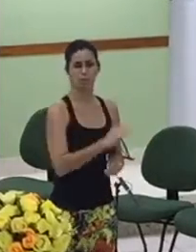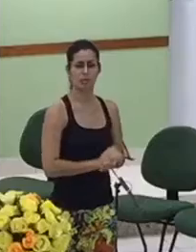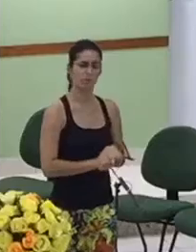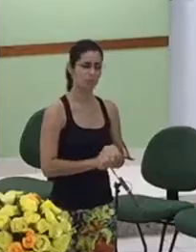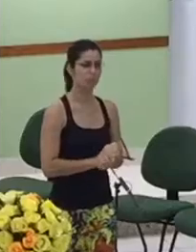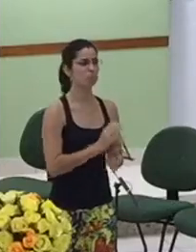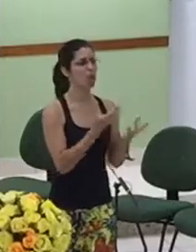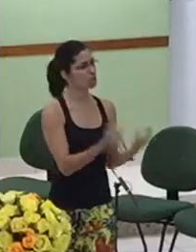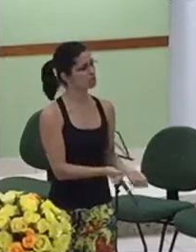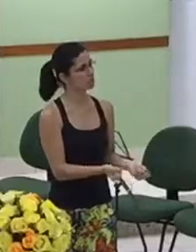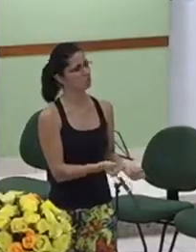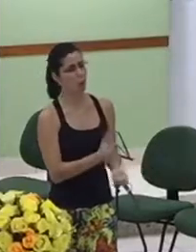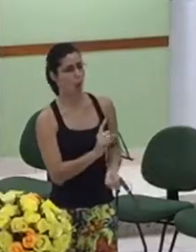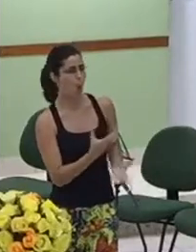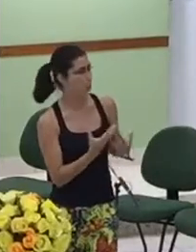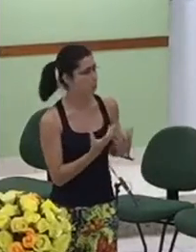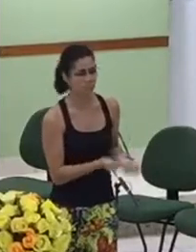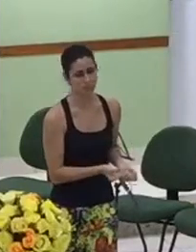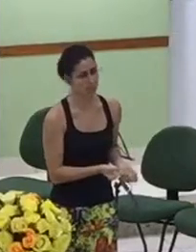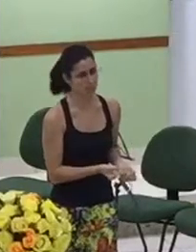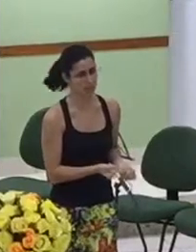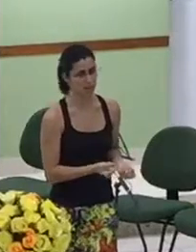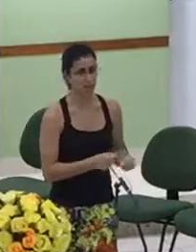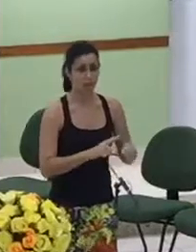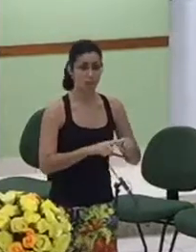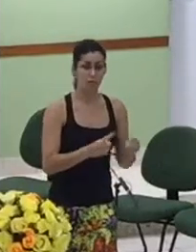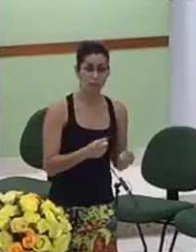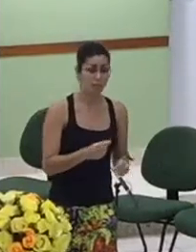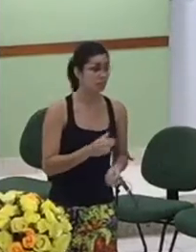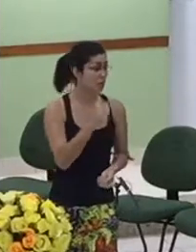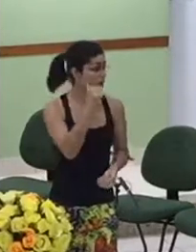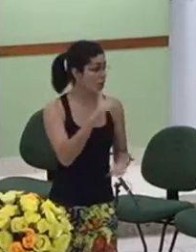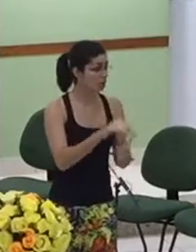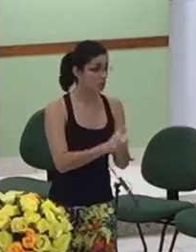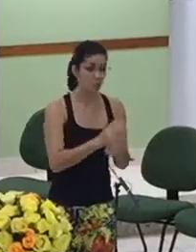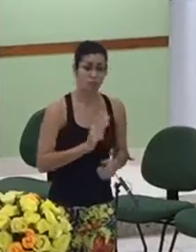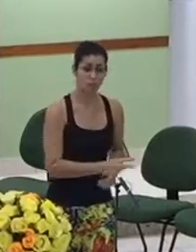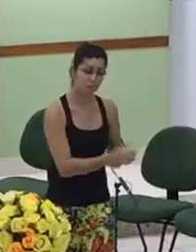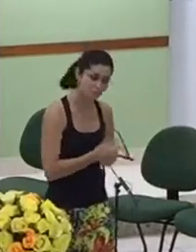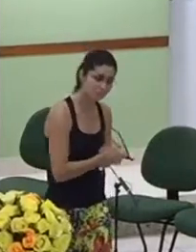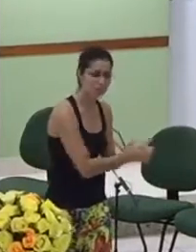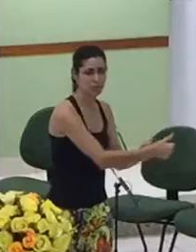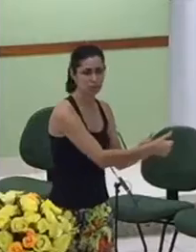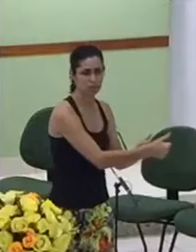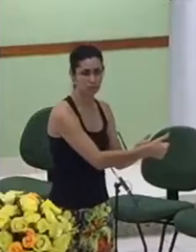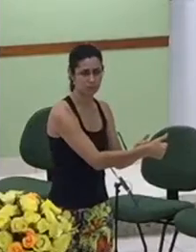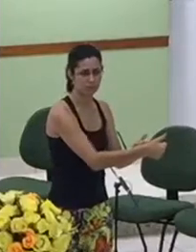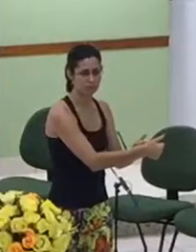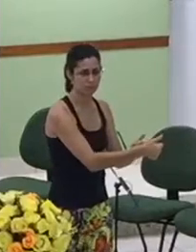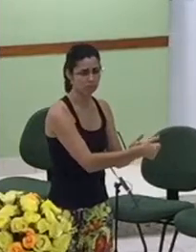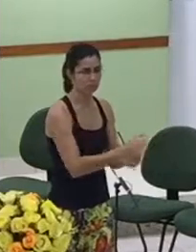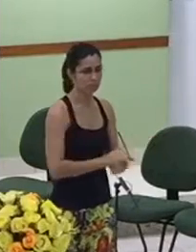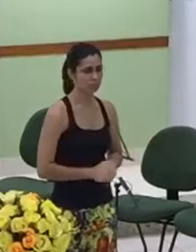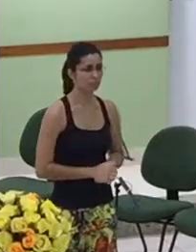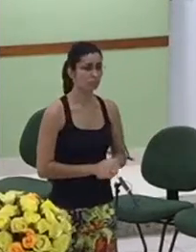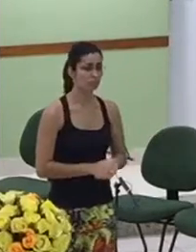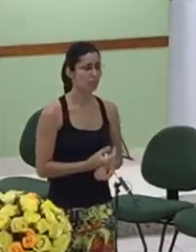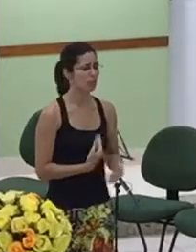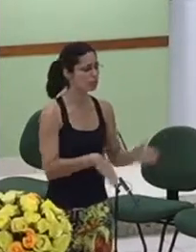projetos para ir atrás do pastor para seguir o pastor e chega lá na nova igreja algumas vezes